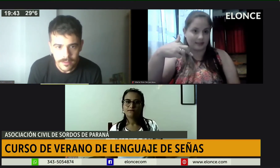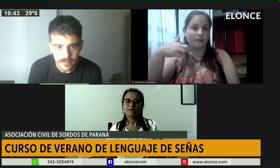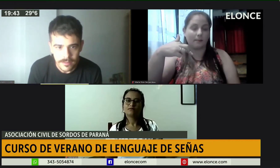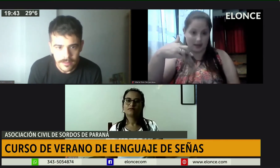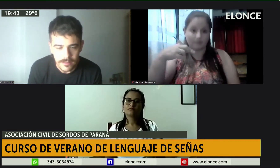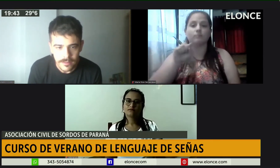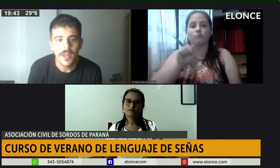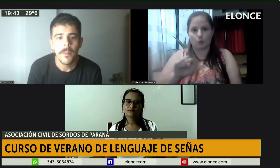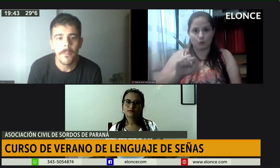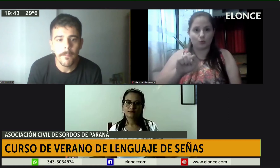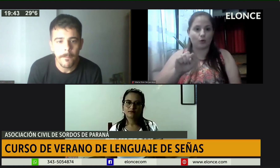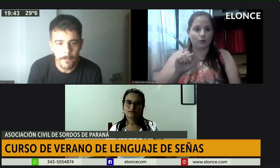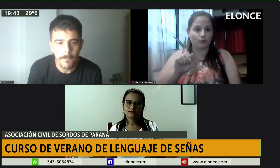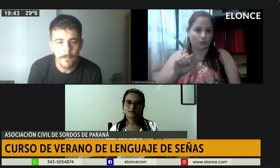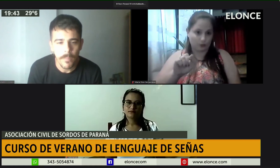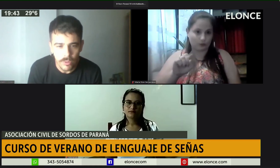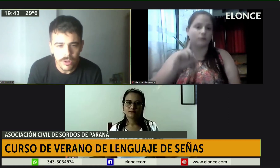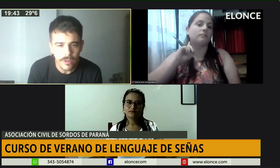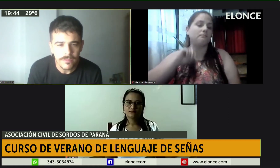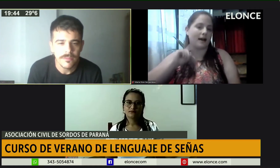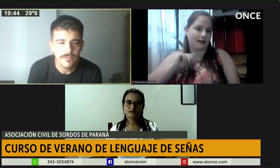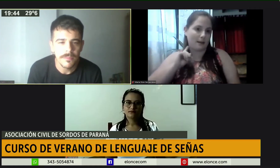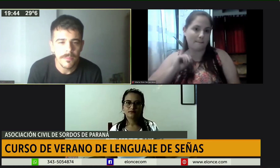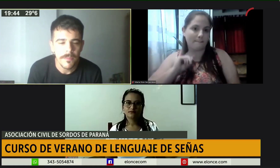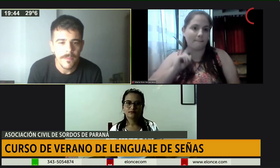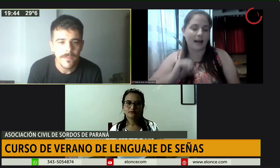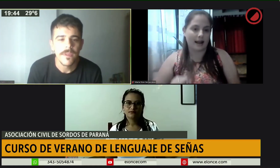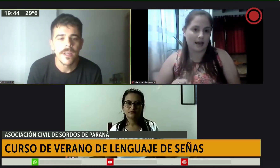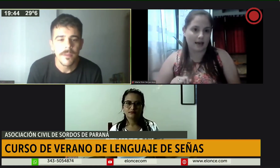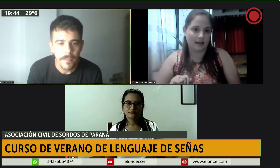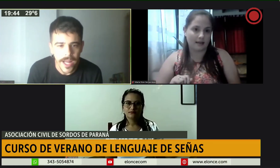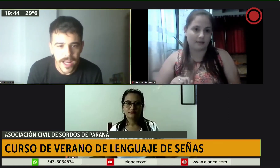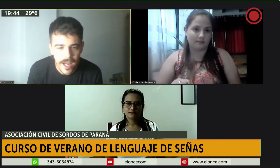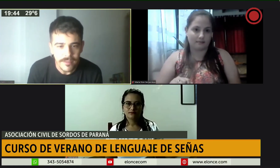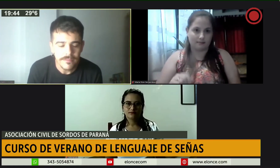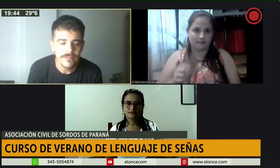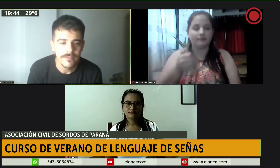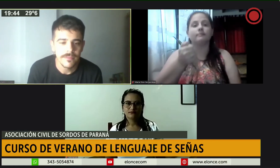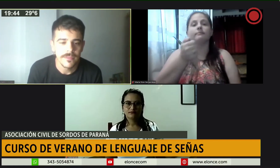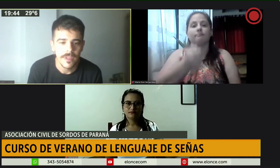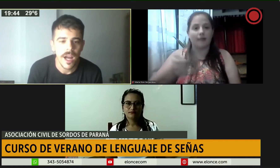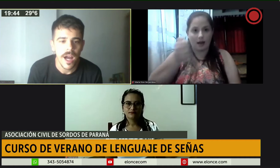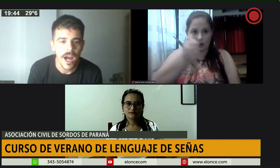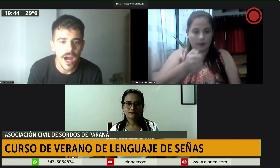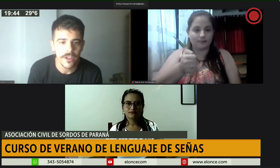.paraná.gmail